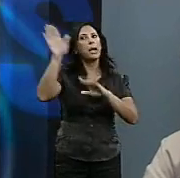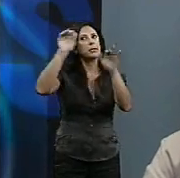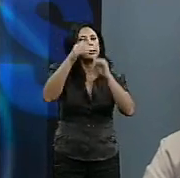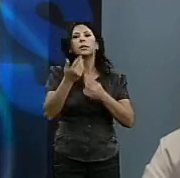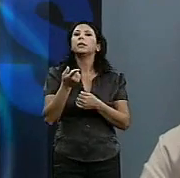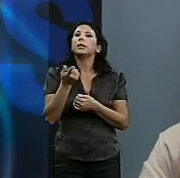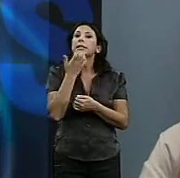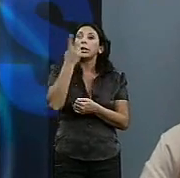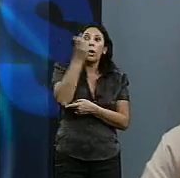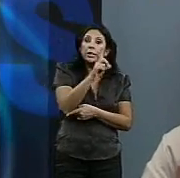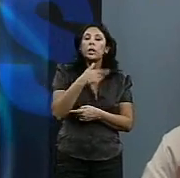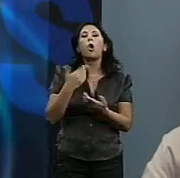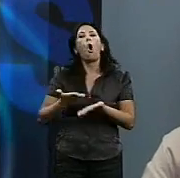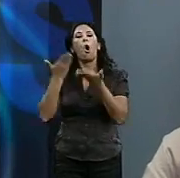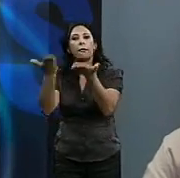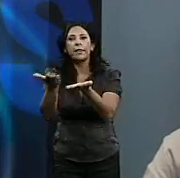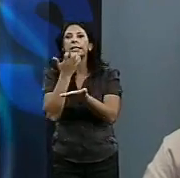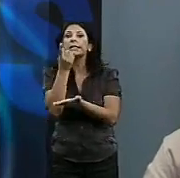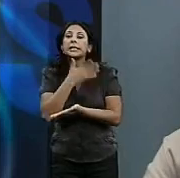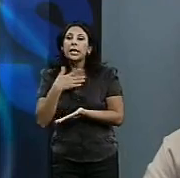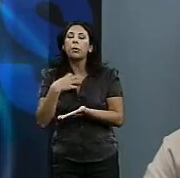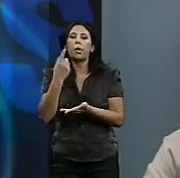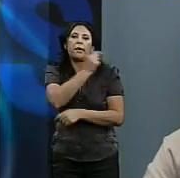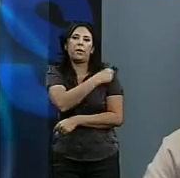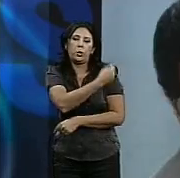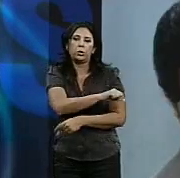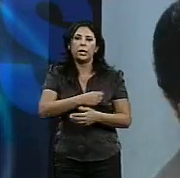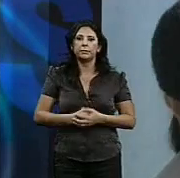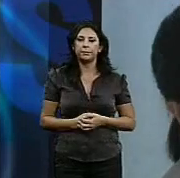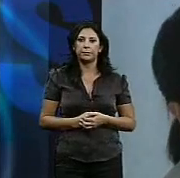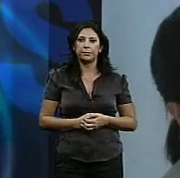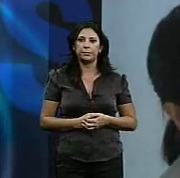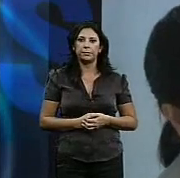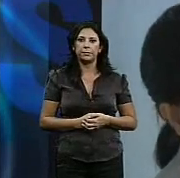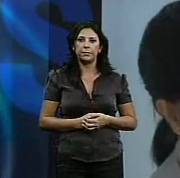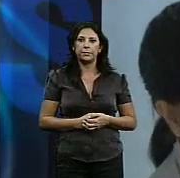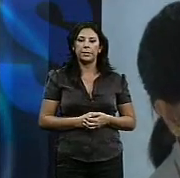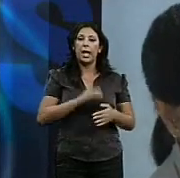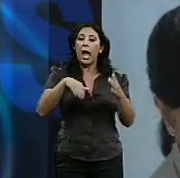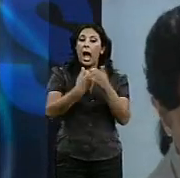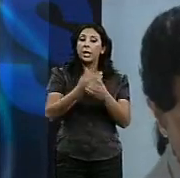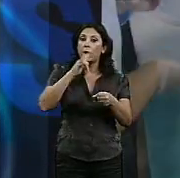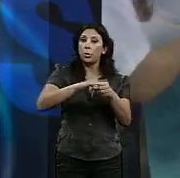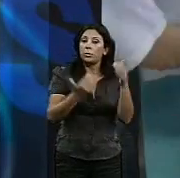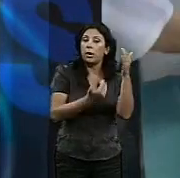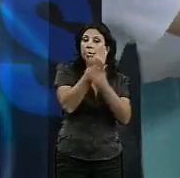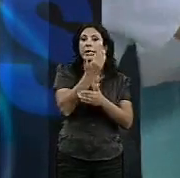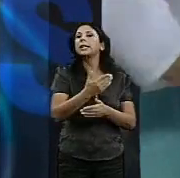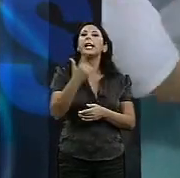si no han venido y se le ofertará, si quieren, el poder vacunarse de esta vacuna. Hasta la mañana de este lunes, el teléfono de Salud Responde ha gestionado